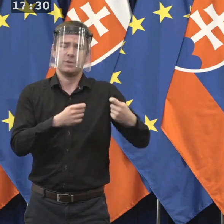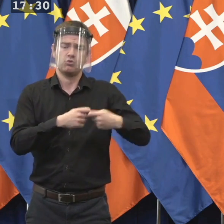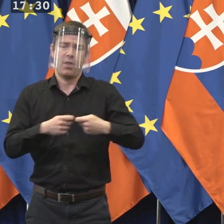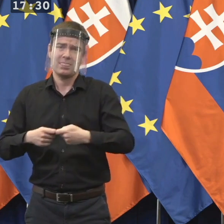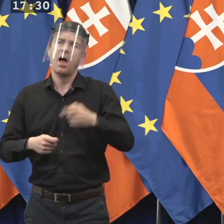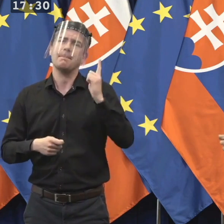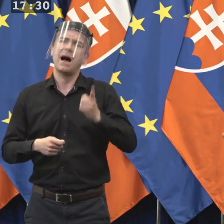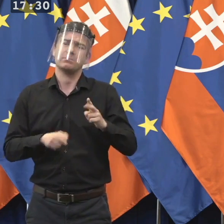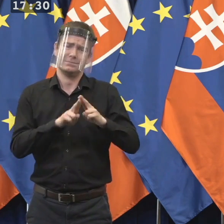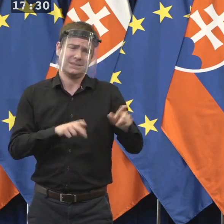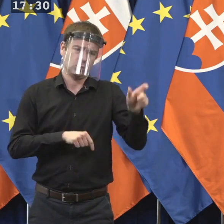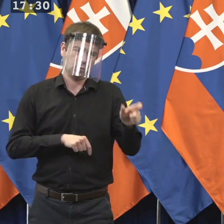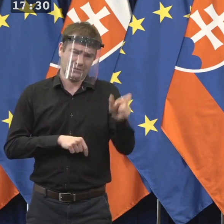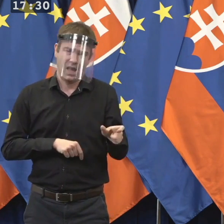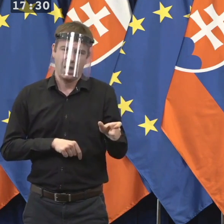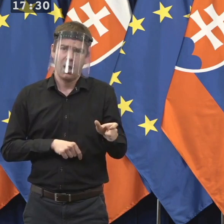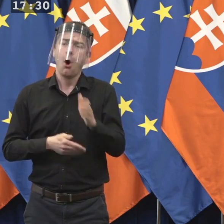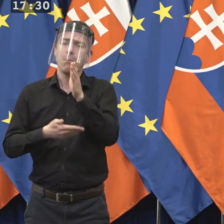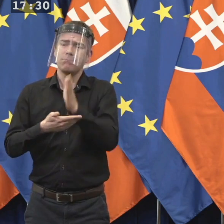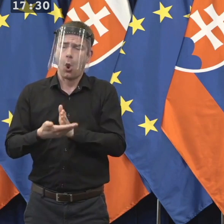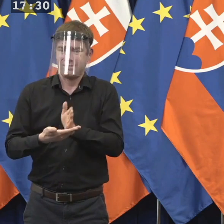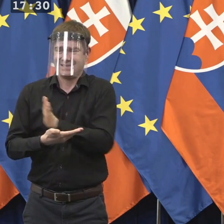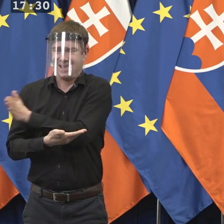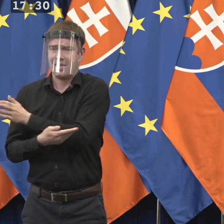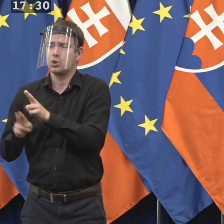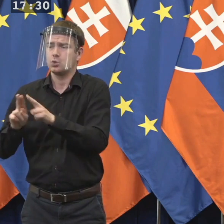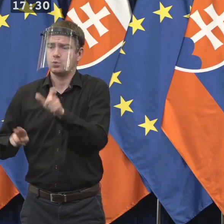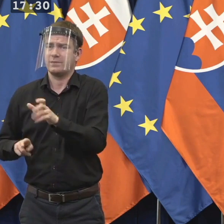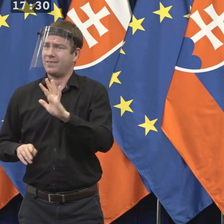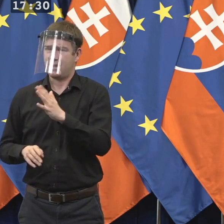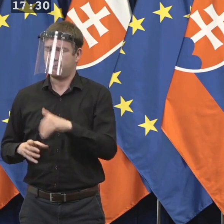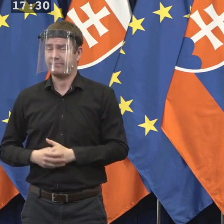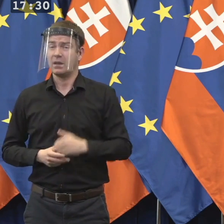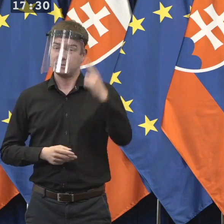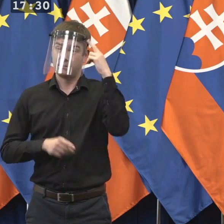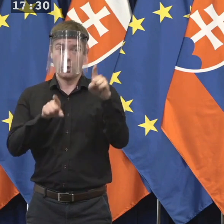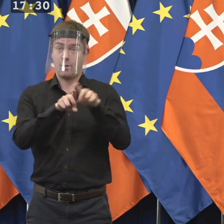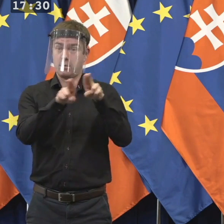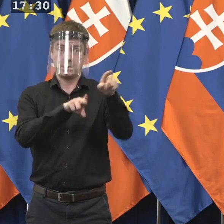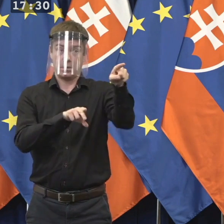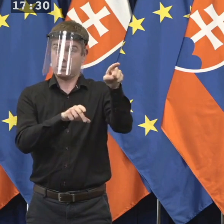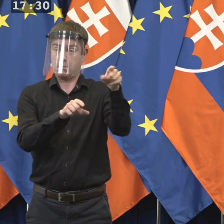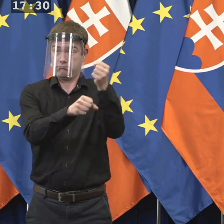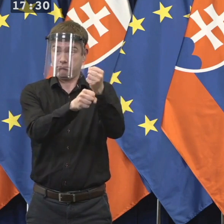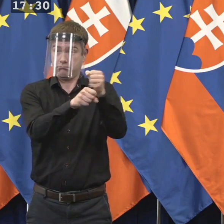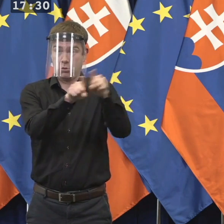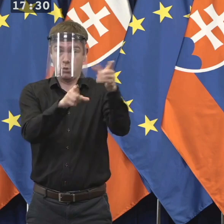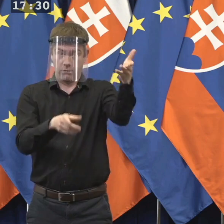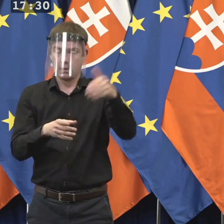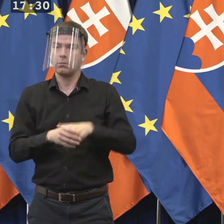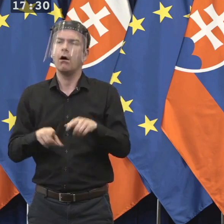súdcu. Čiže bolo to v tom istom duchu, ako sa zachoval prezidentský palác. A zároveň Boris Kolár vopred